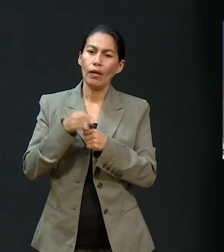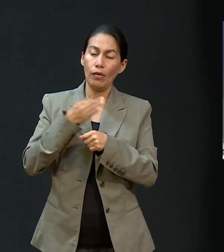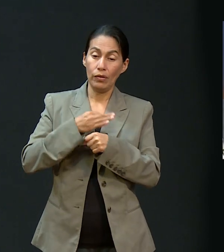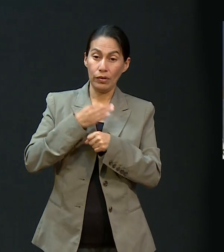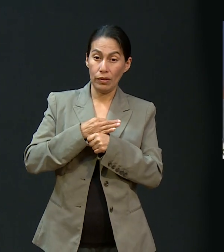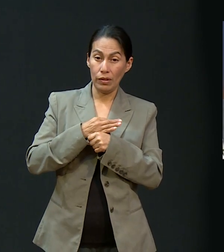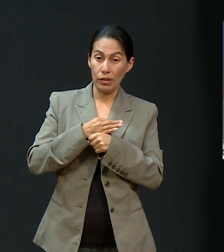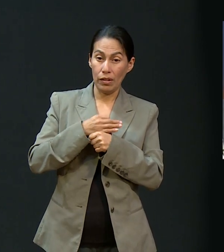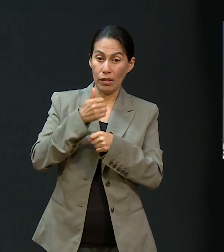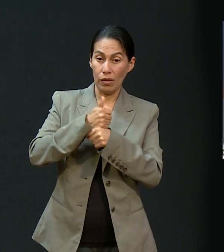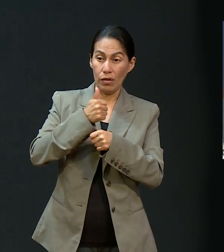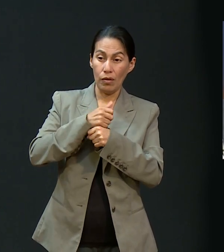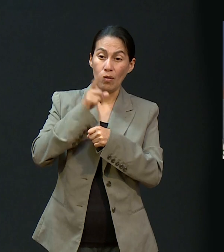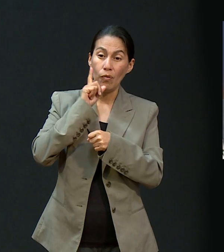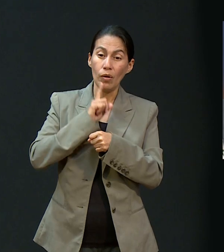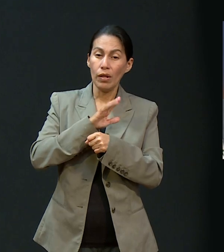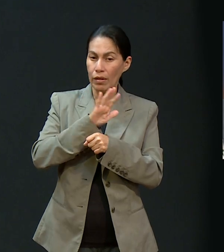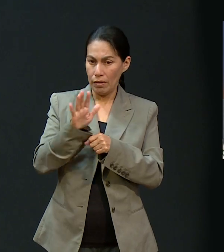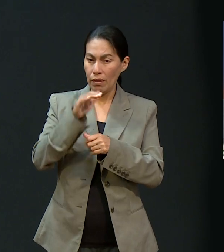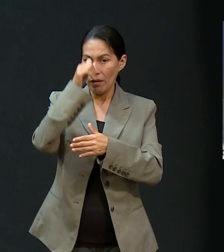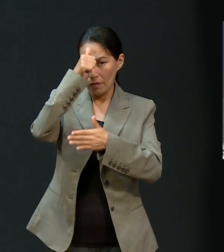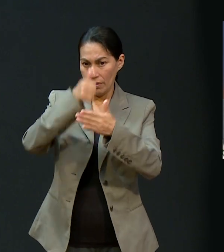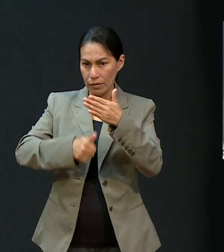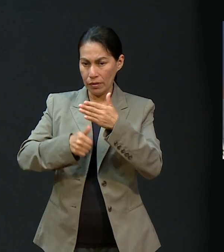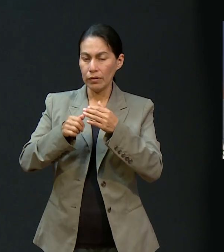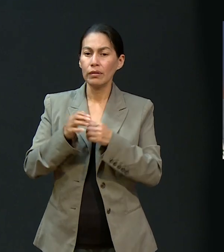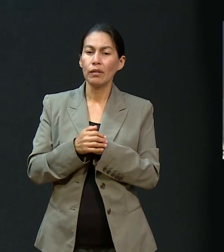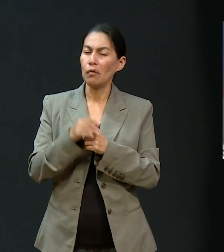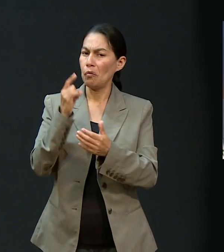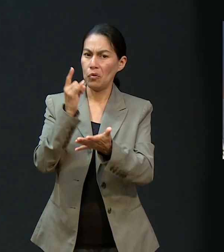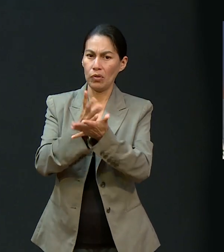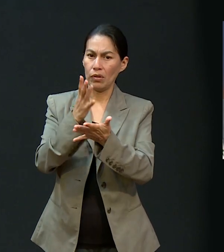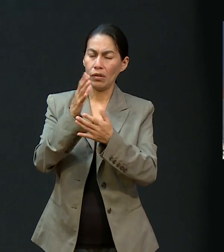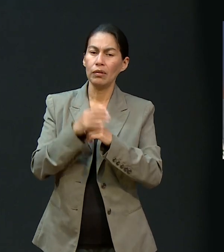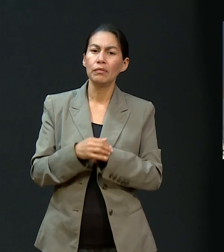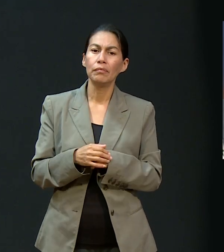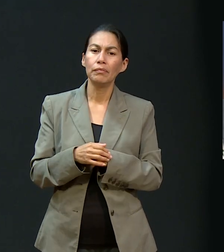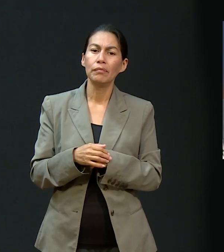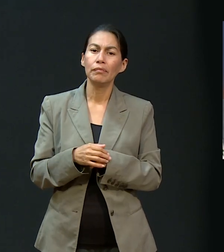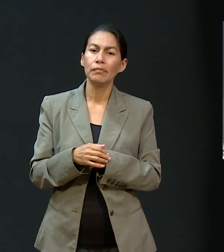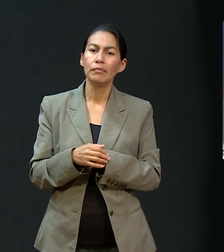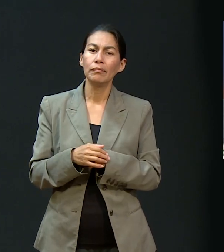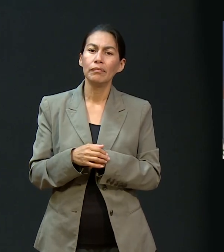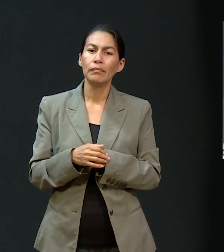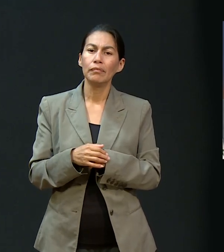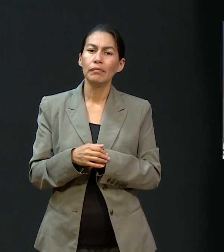Mi abuela, gracias a Dios, ya está dentro de la iglesia. la única familiar directa que tengo dentro.